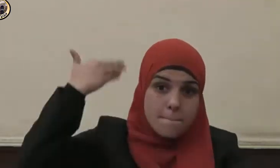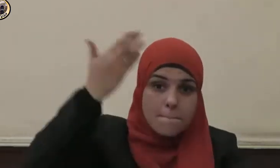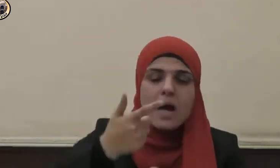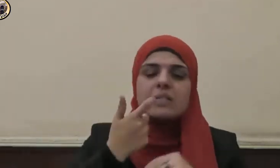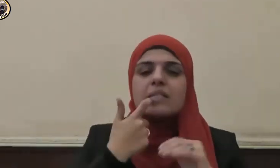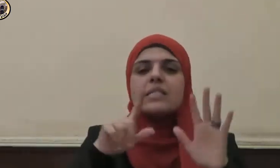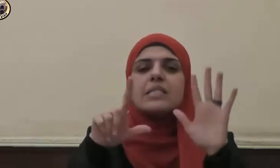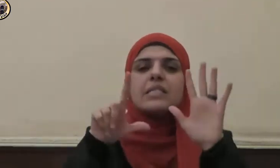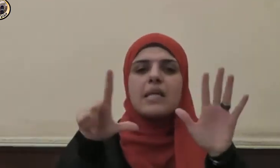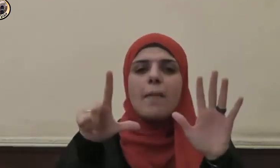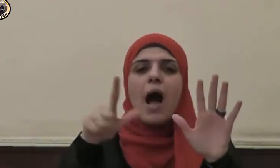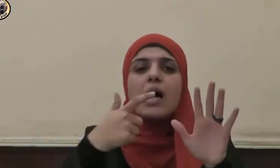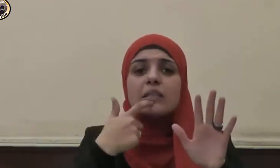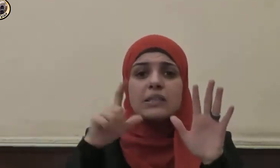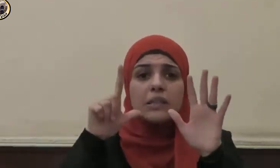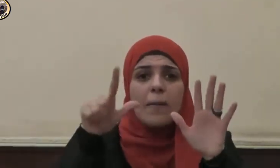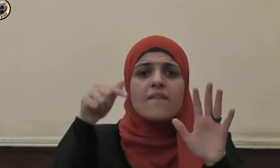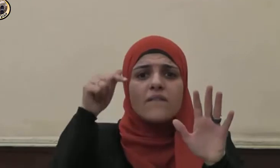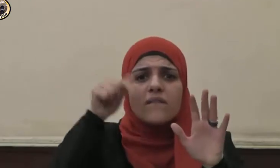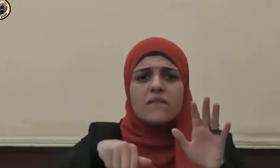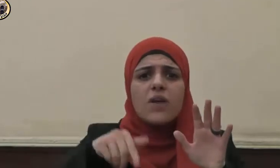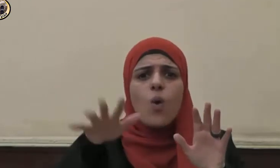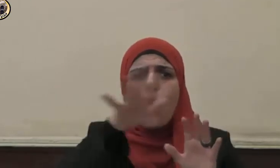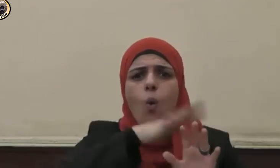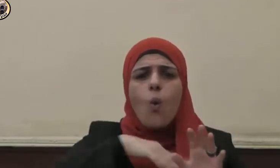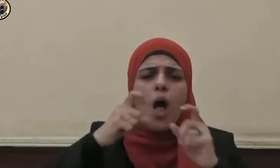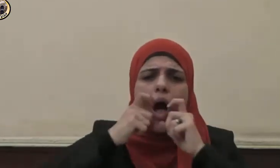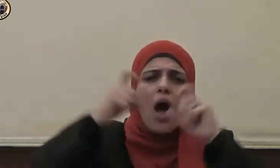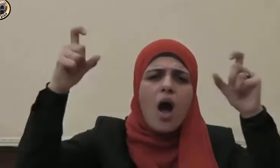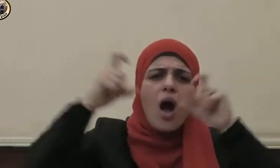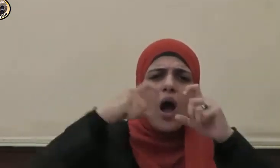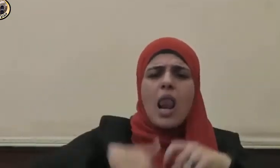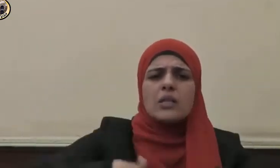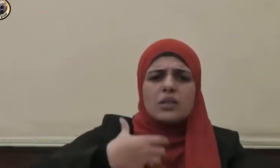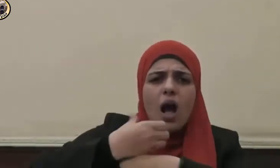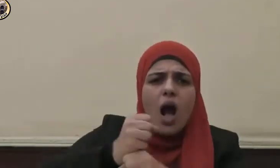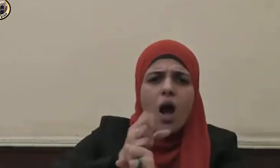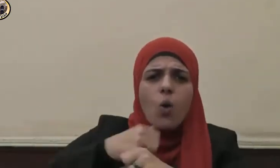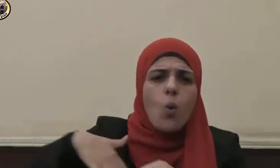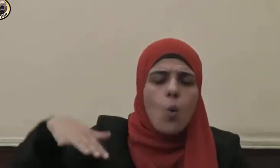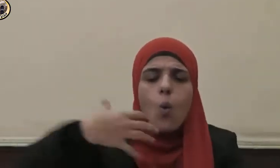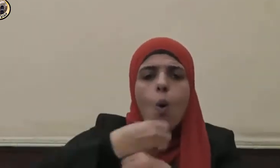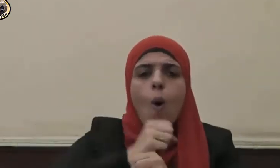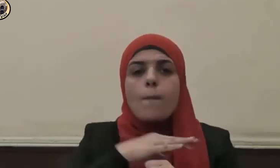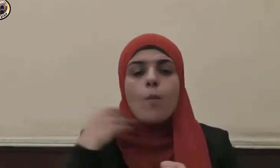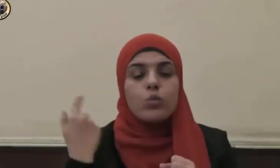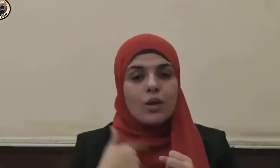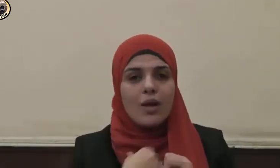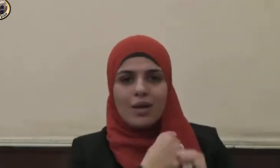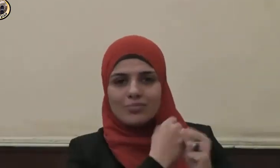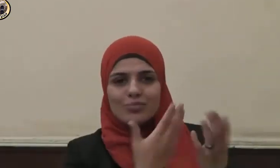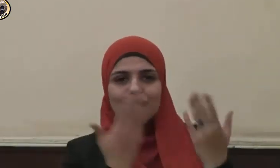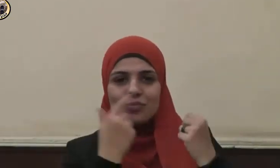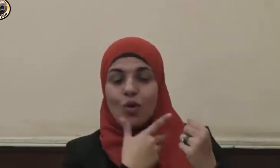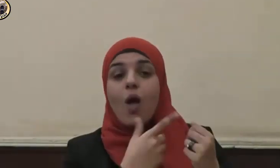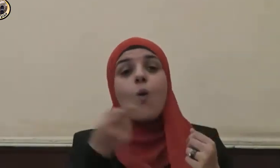بعد ذلك عام فيه يغاث الناس وفيه عصرون وهذه السيدة